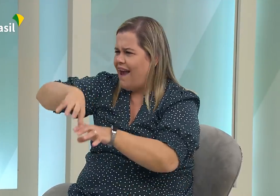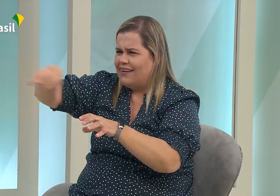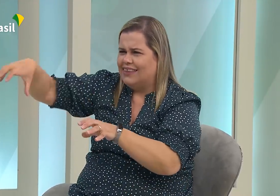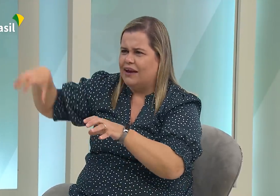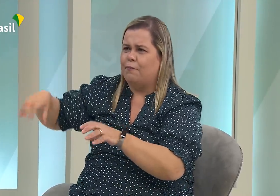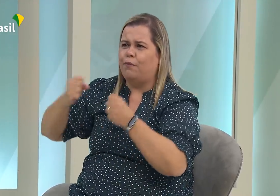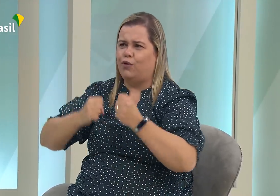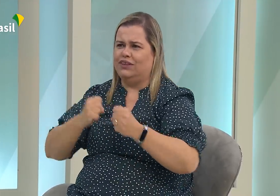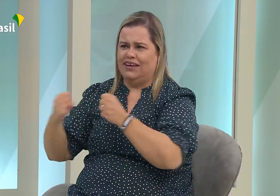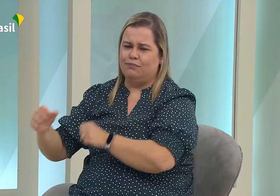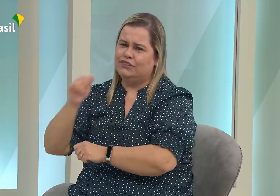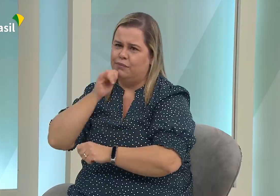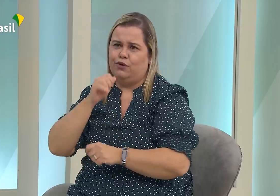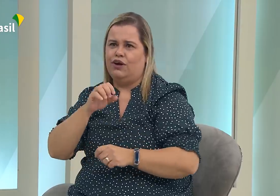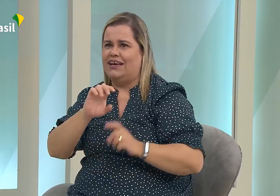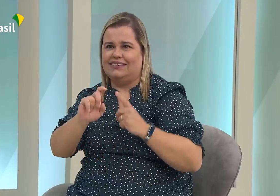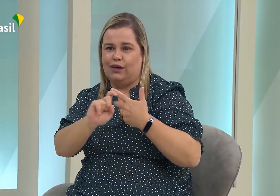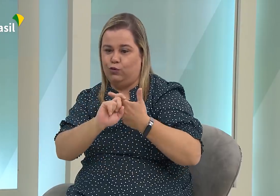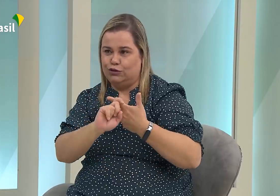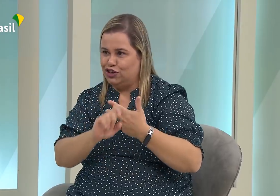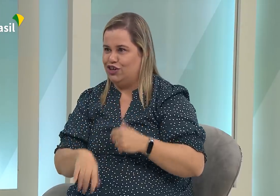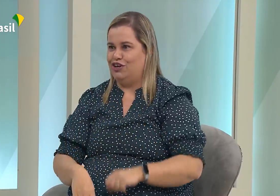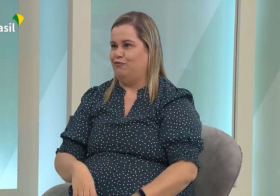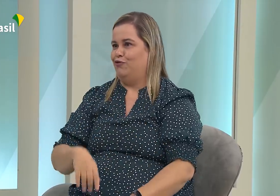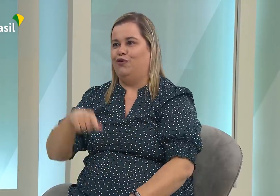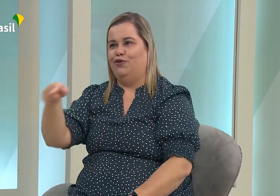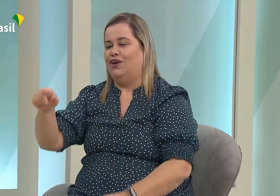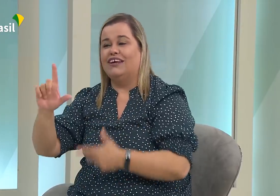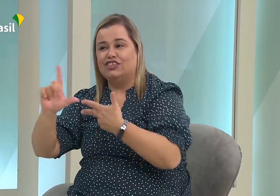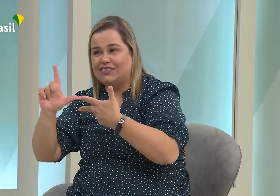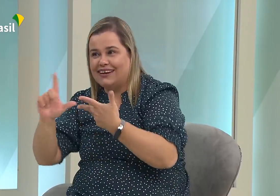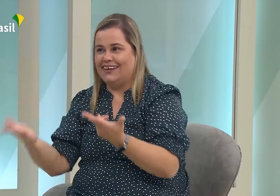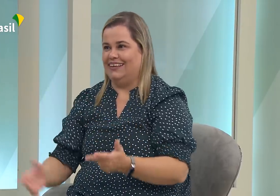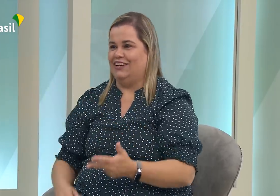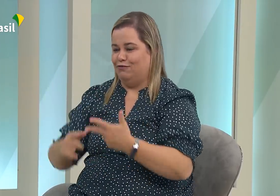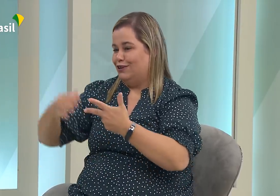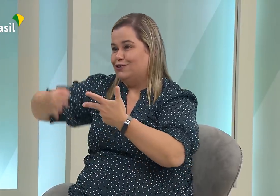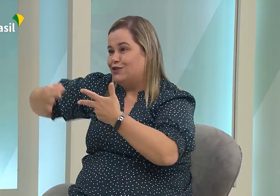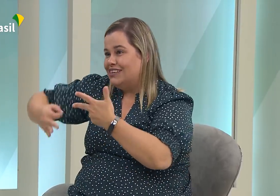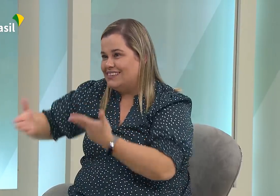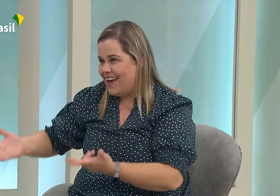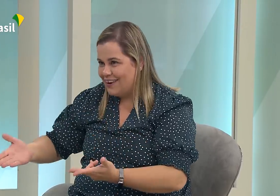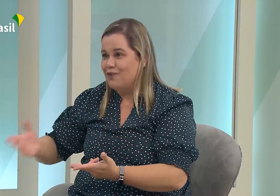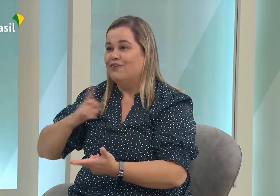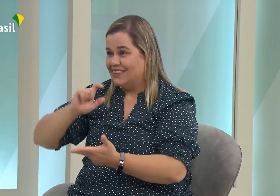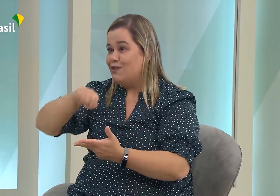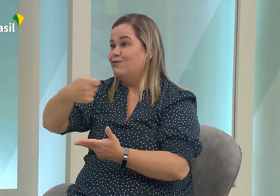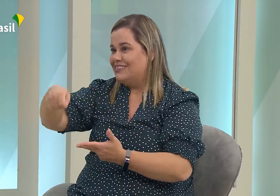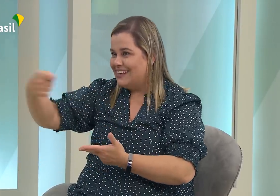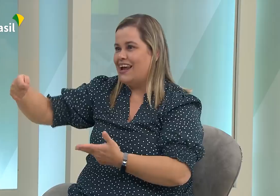ministros, que muitas vezes os surdos nem sabiam que existiam, isso é muito importante. Sinal, por exemplo, do poder executivo, legislativo,